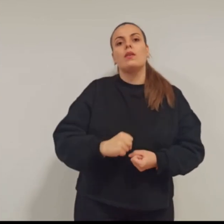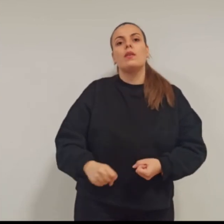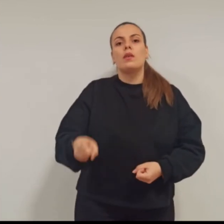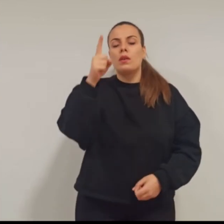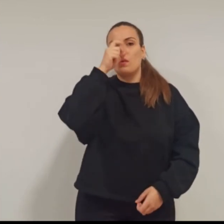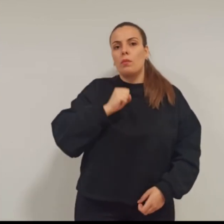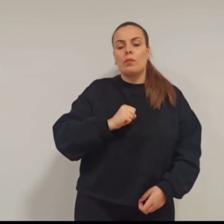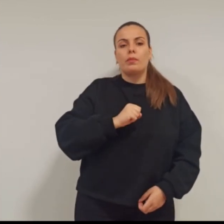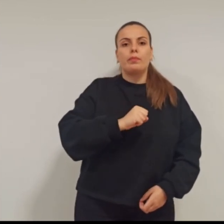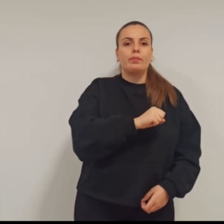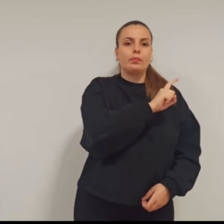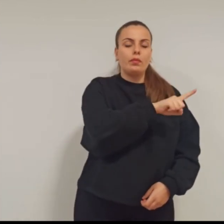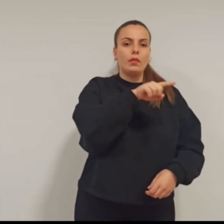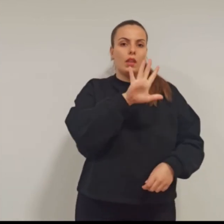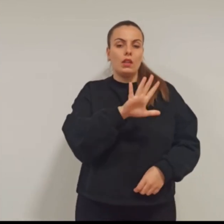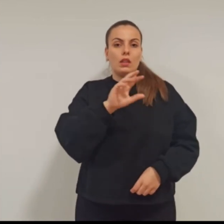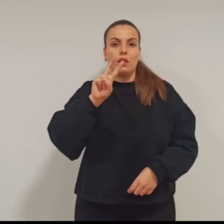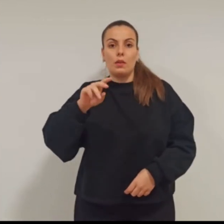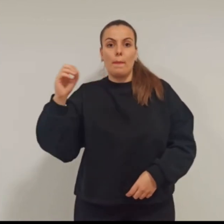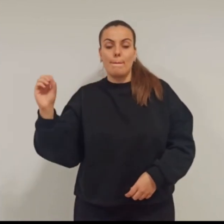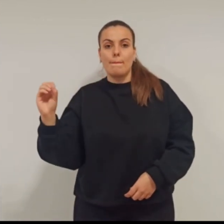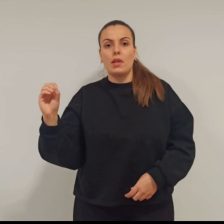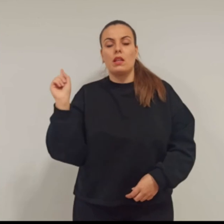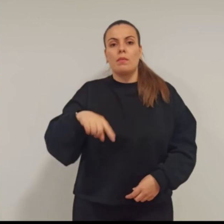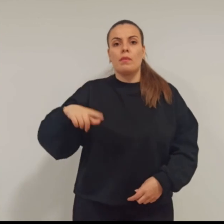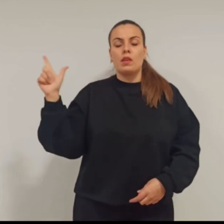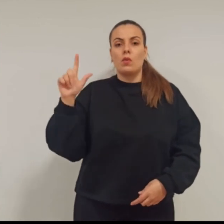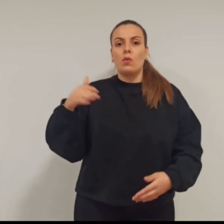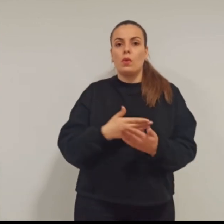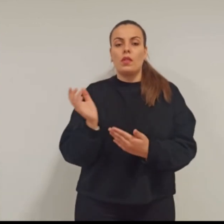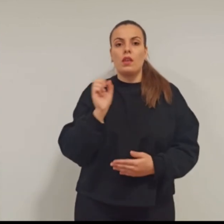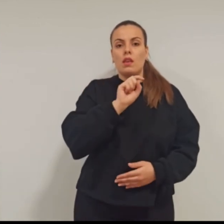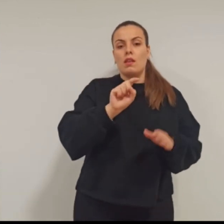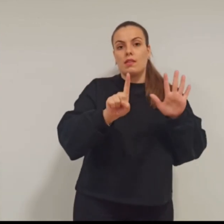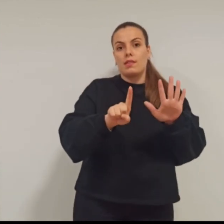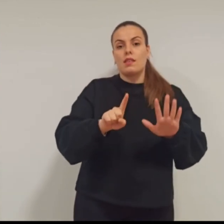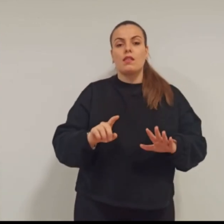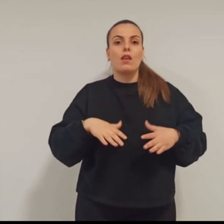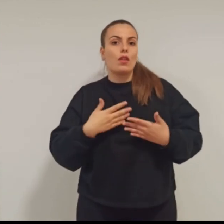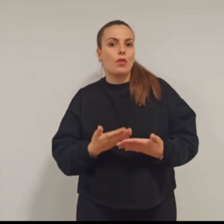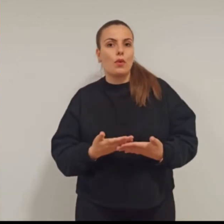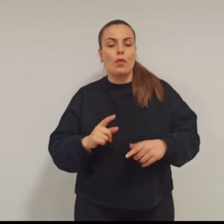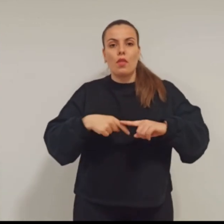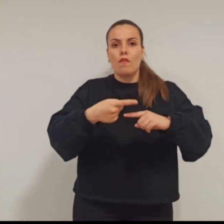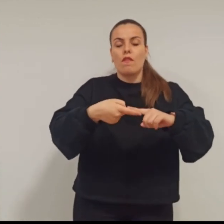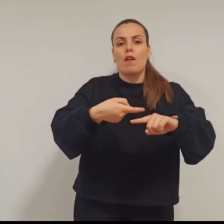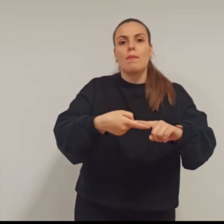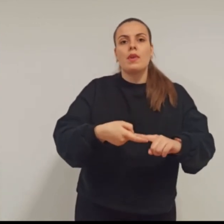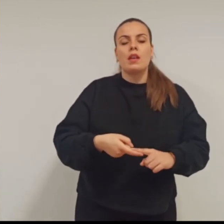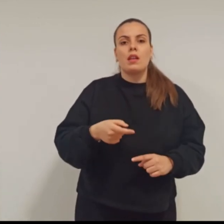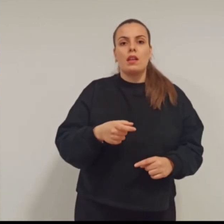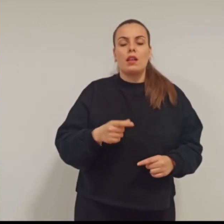1520, Mes, Julio, Día 6. Entonces, Familia, Banco